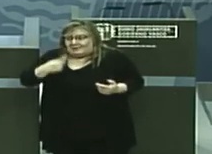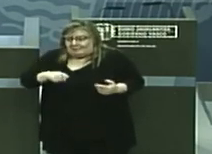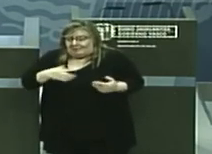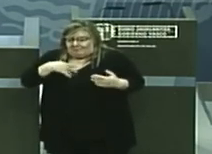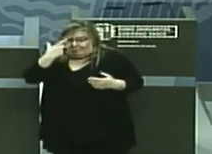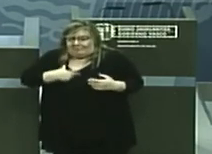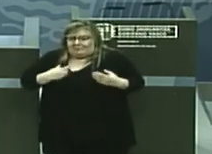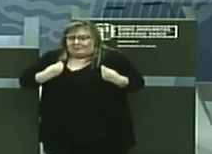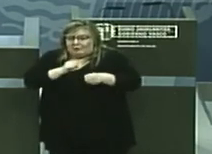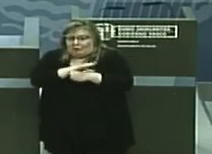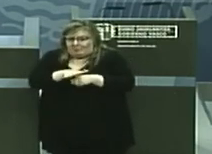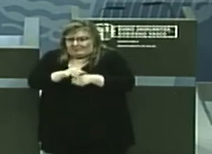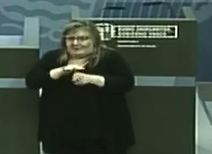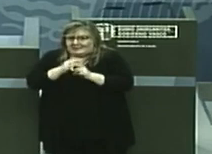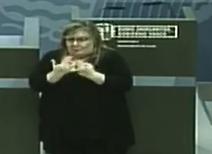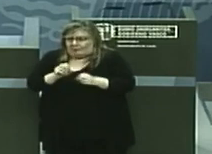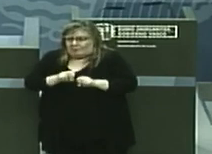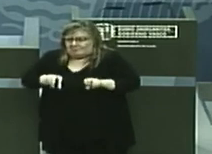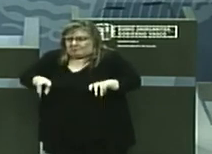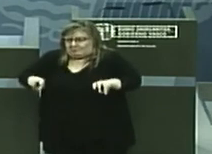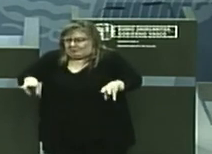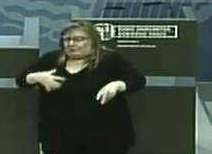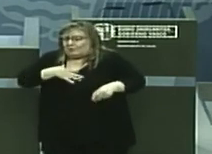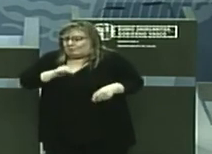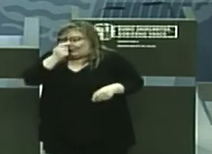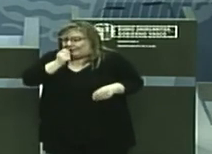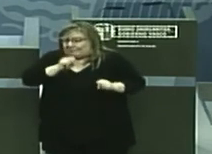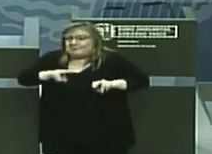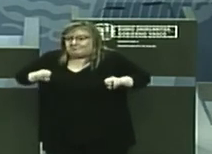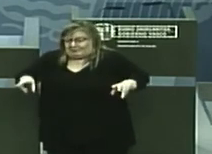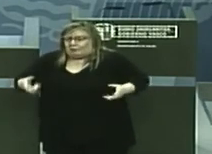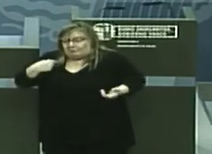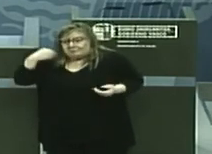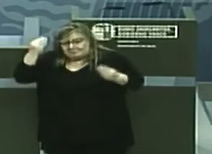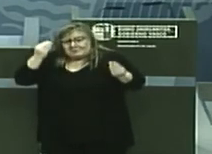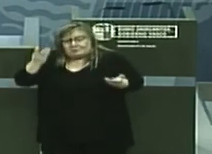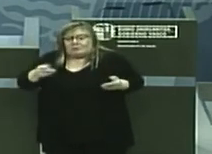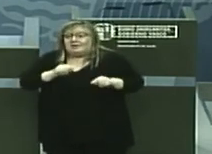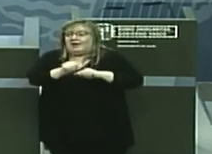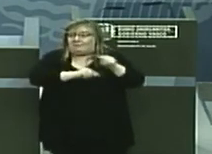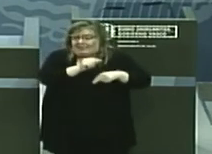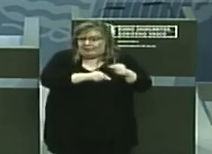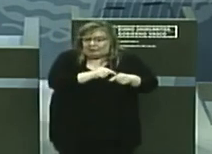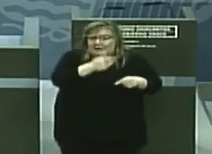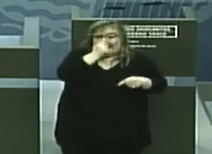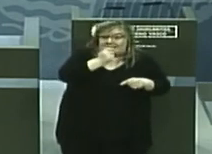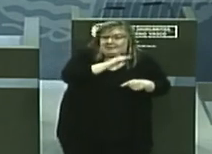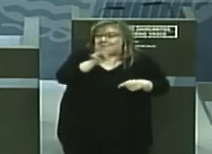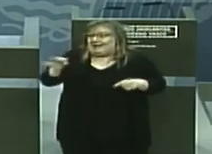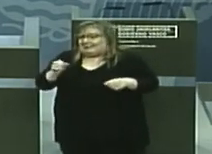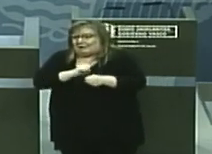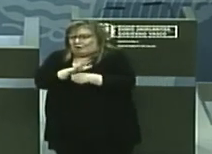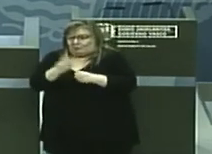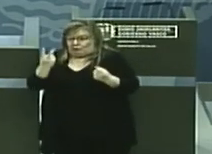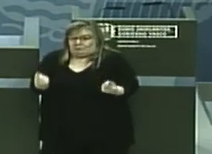evolución del COVID y que agrave la situación de la gripe. Tener la infección simultánea por ambos